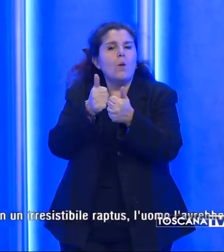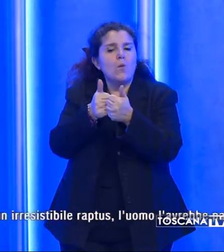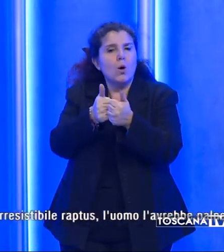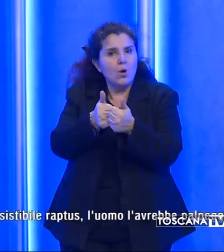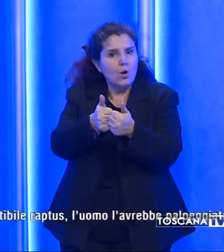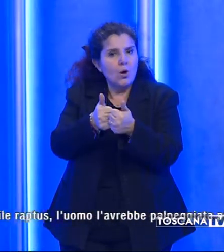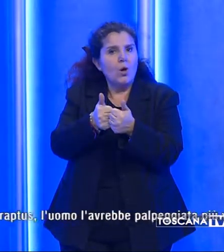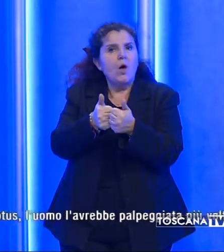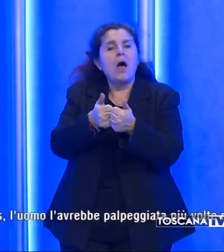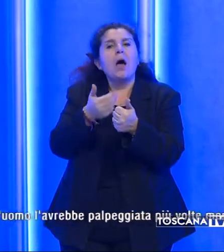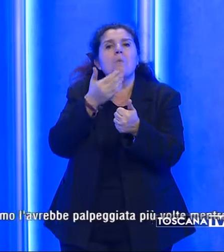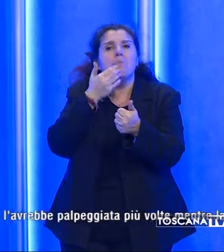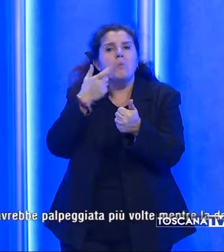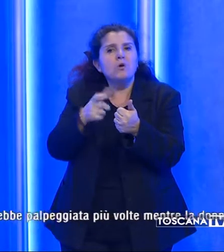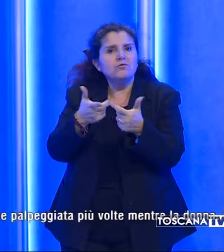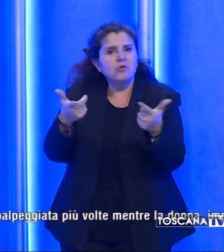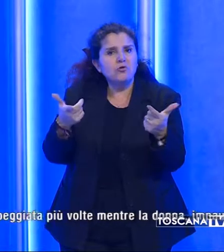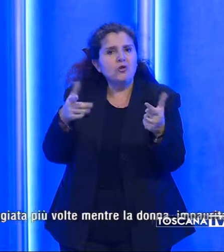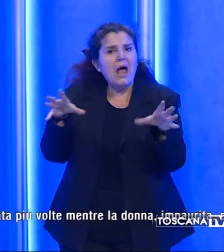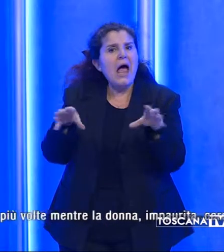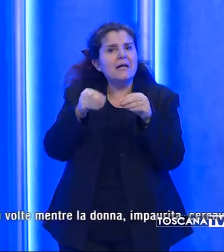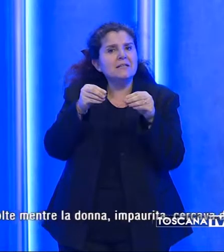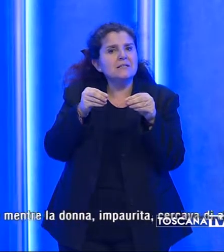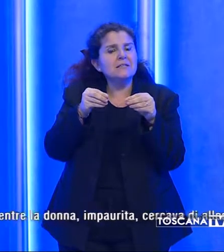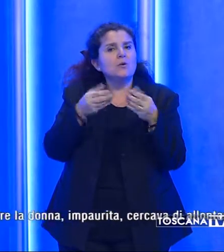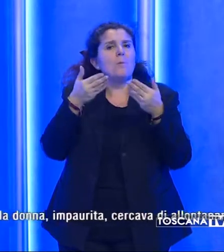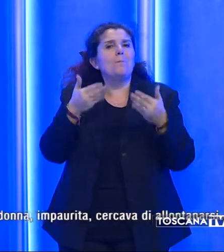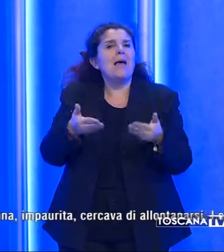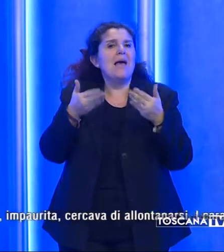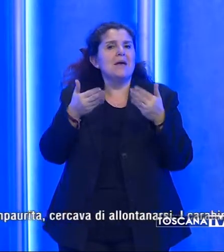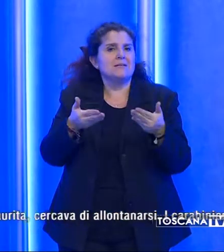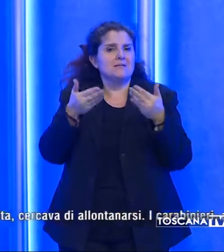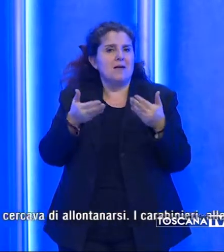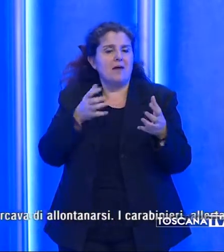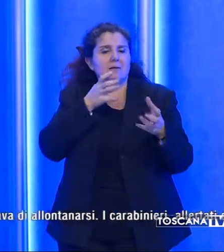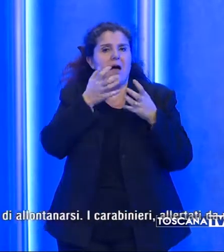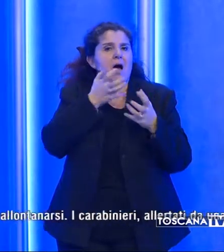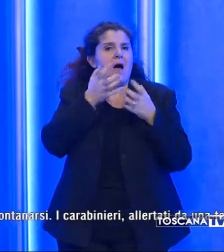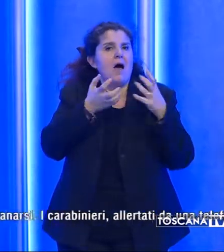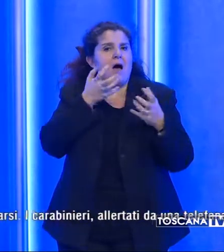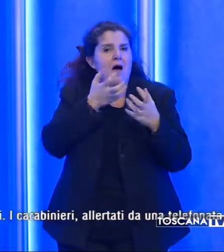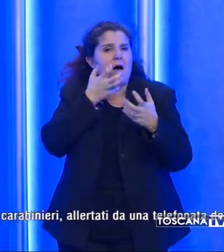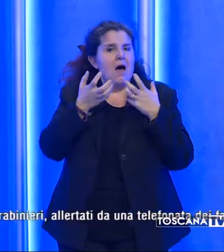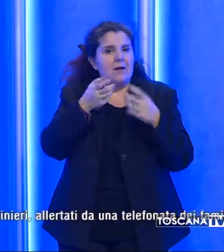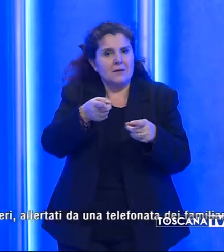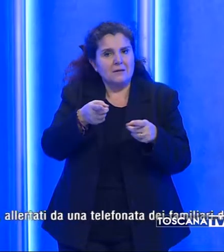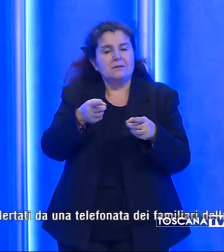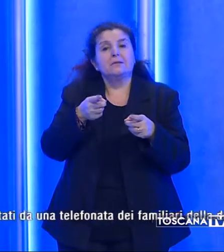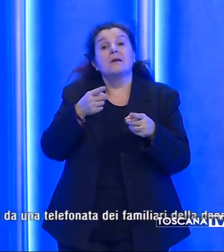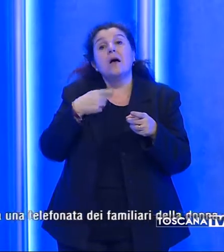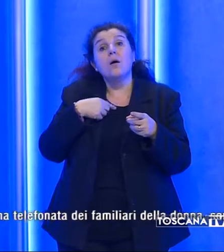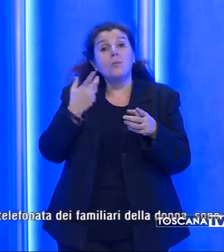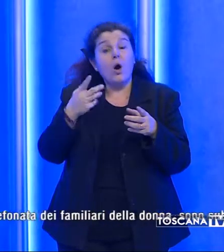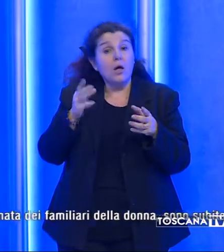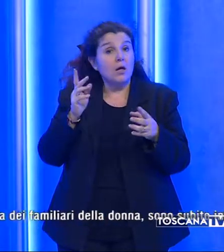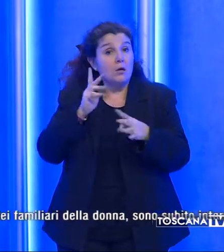che senza motivo ha iniziato a farle pesanti avance. e poi con un improvviso